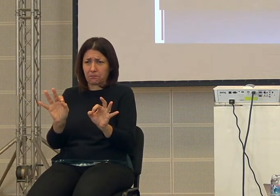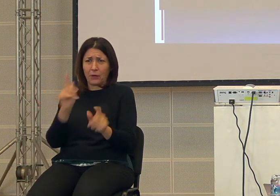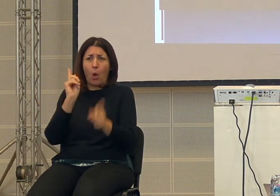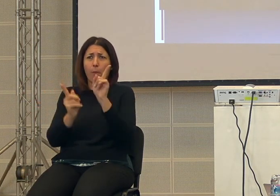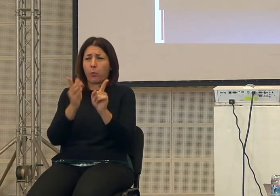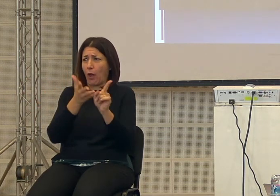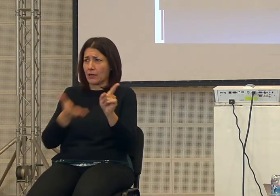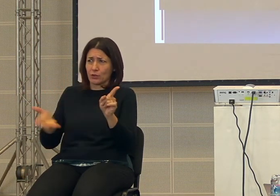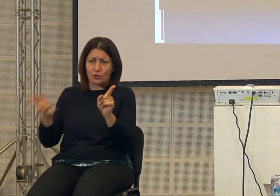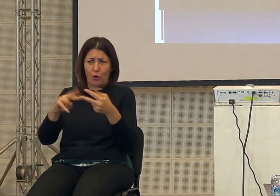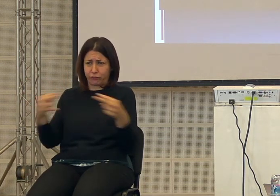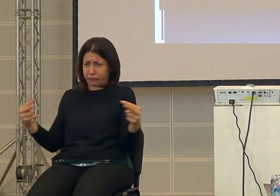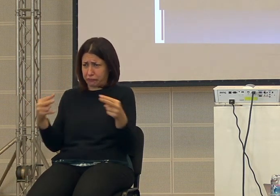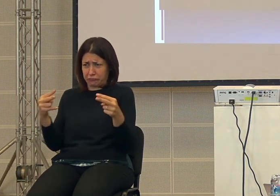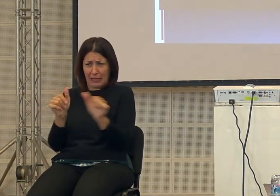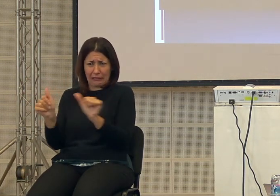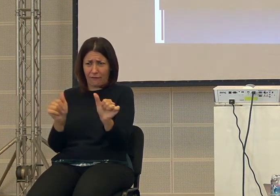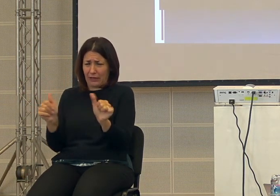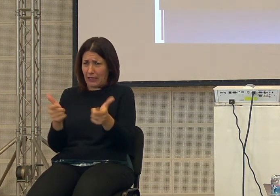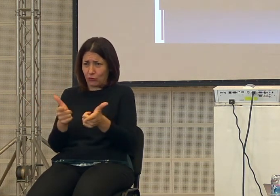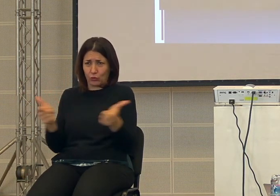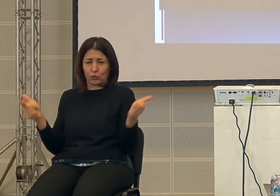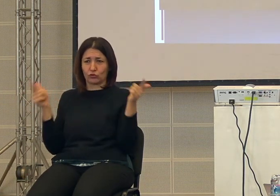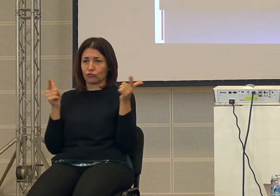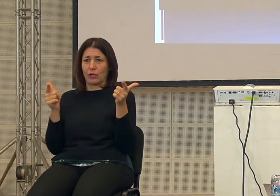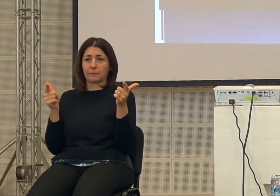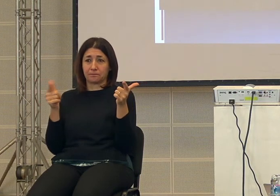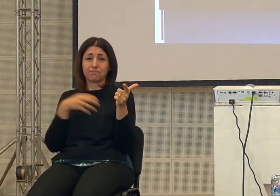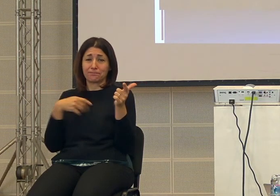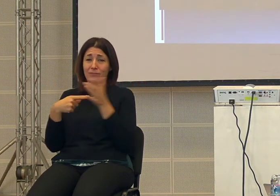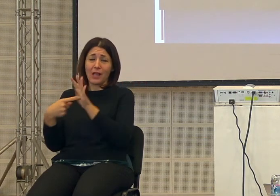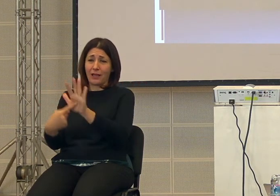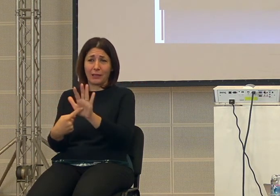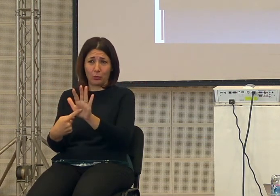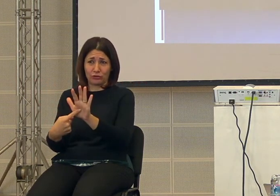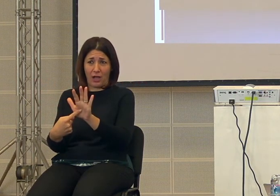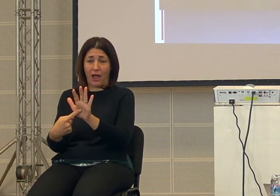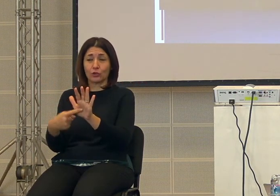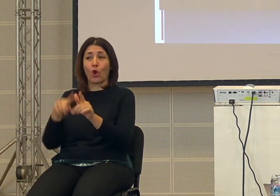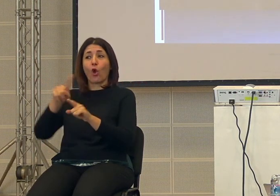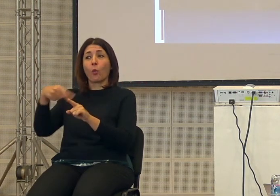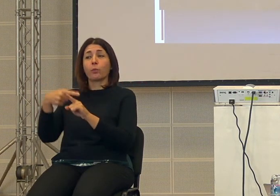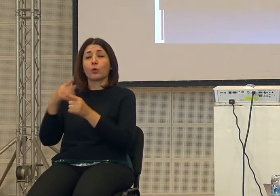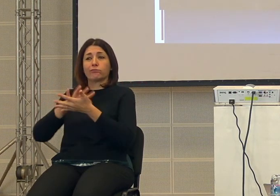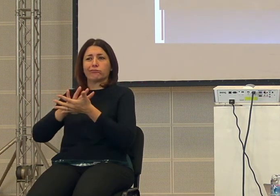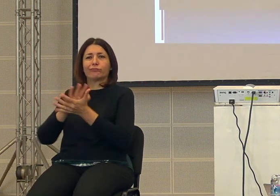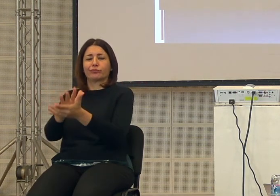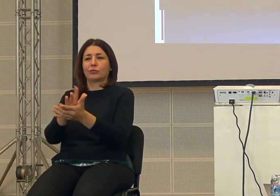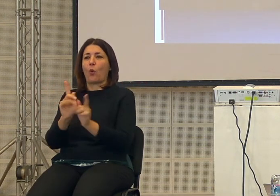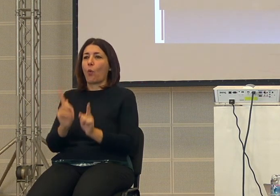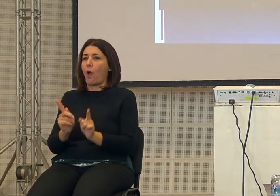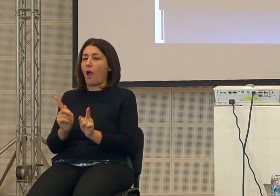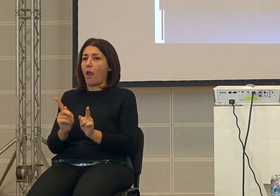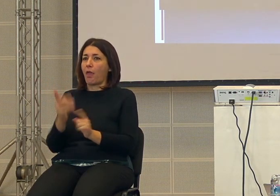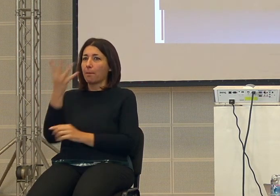varie diciamo popolazioni della terra quindi non c'è non esiste ma ha demolito sta demolendo anche il mito